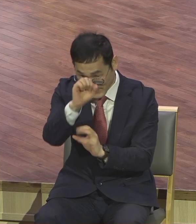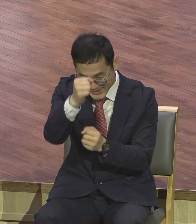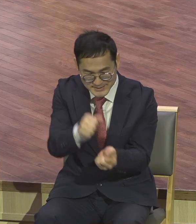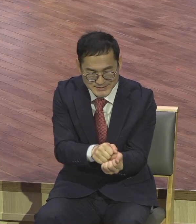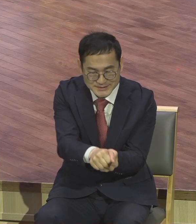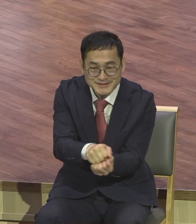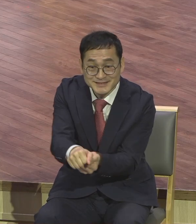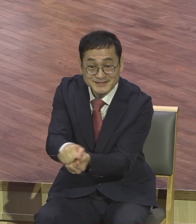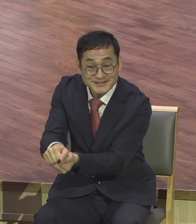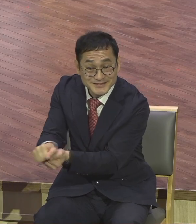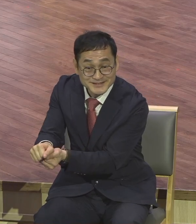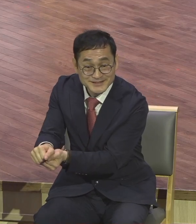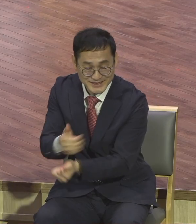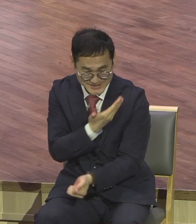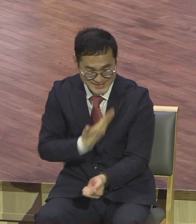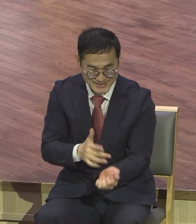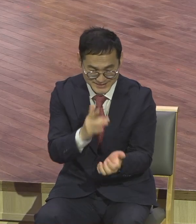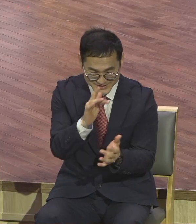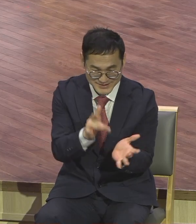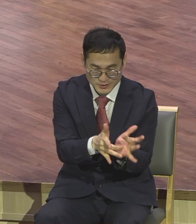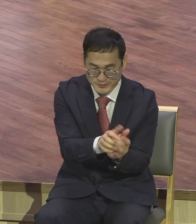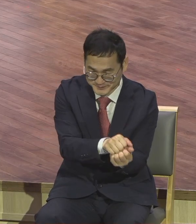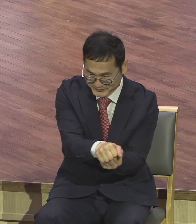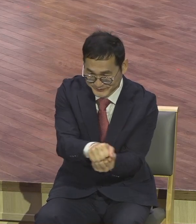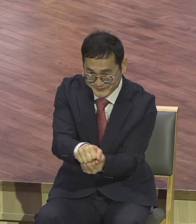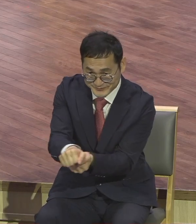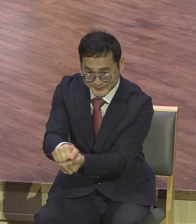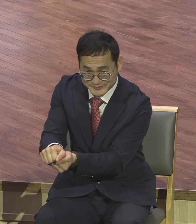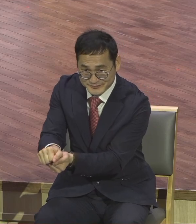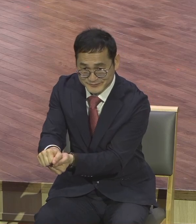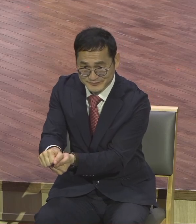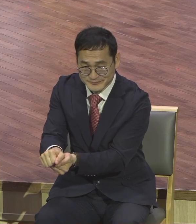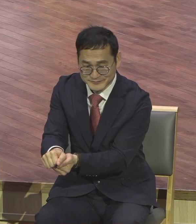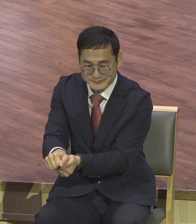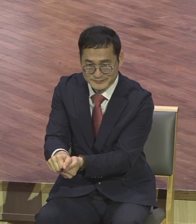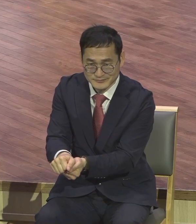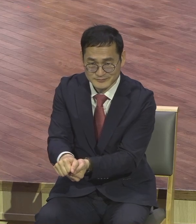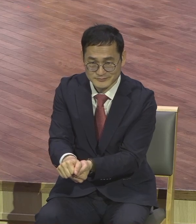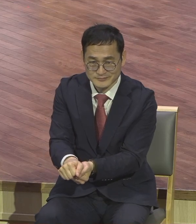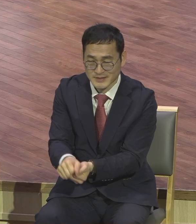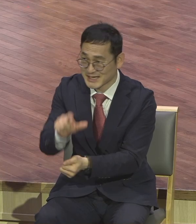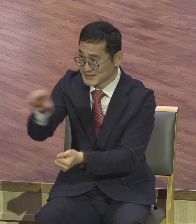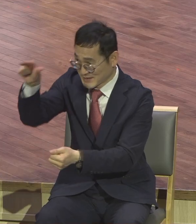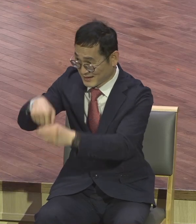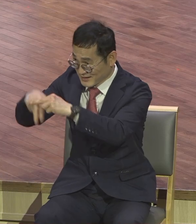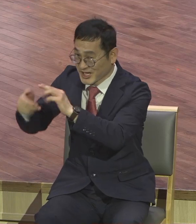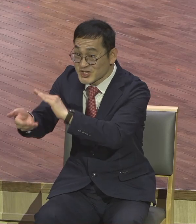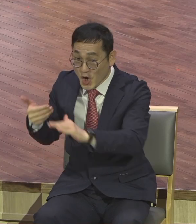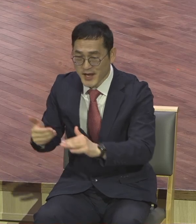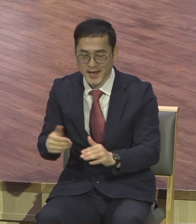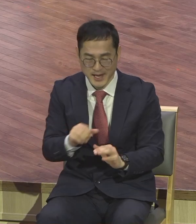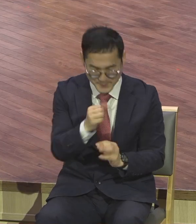제자들에게 마지막에 십자가 지어야 되니까 마지막으로 제자들에 발을 다 싣는 세족식을 그행하는 장면이 나와요.